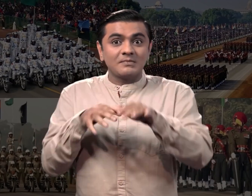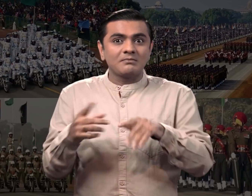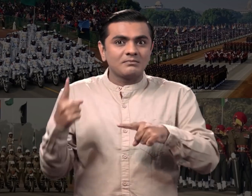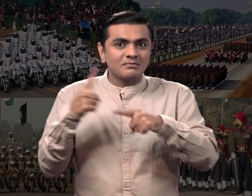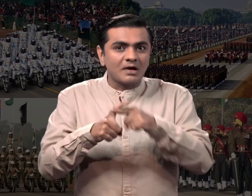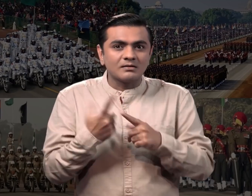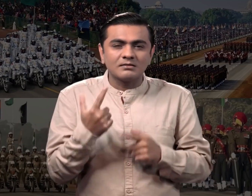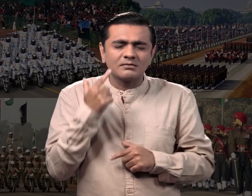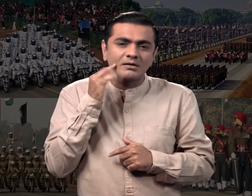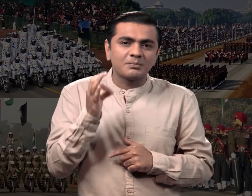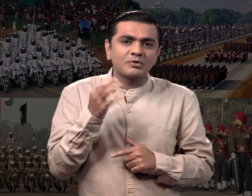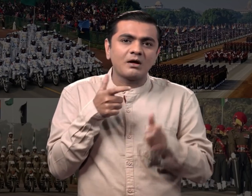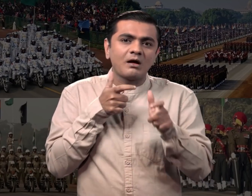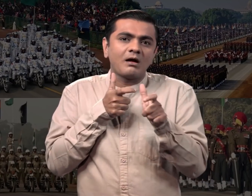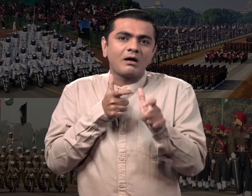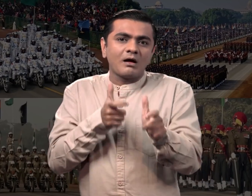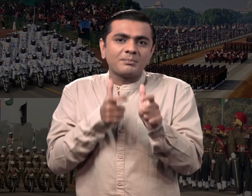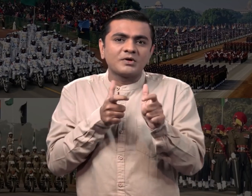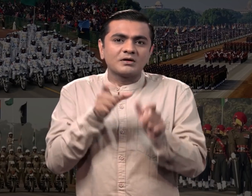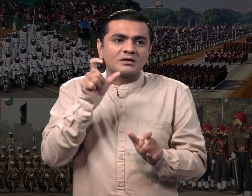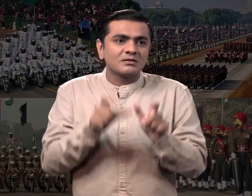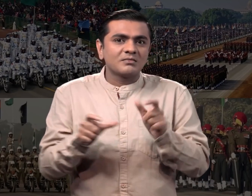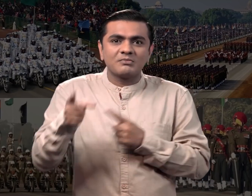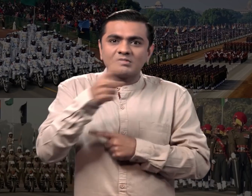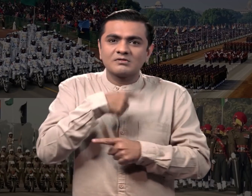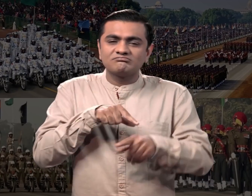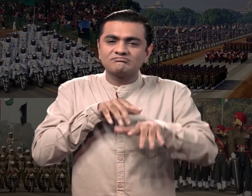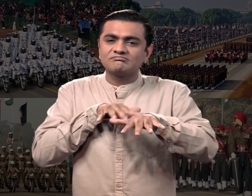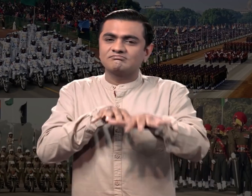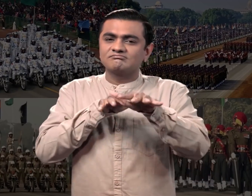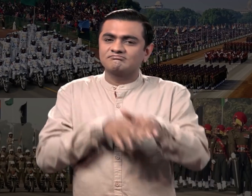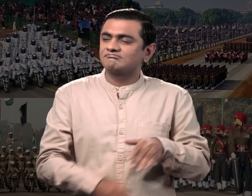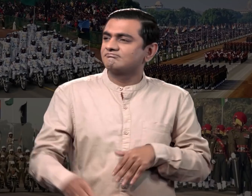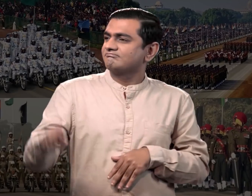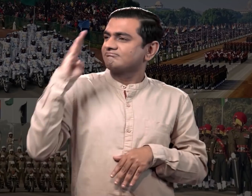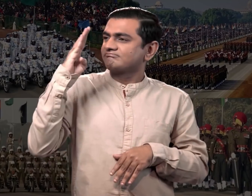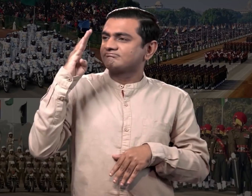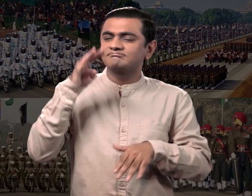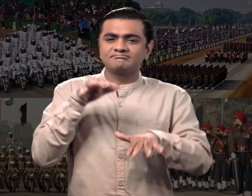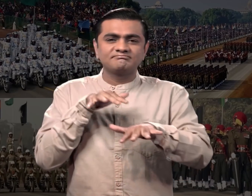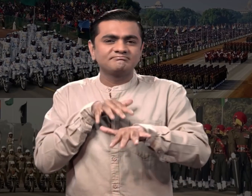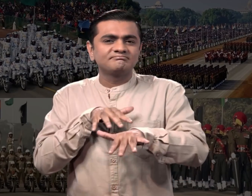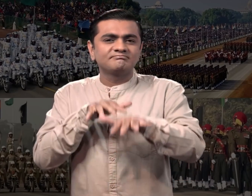सबसे महत्वुपुर्णा बात यह है कि यहां तक की सेन्य सेवाएं भी प्रेरख प्रदर्शन करेंगी